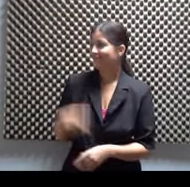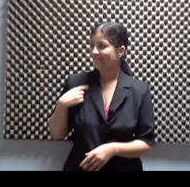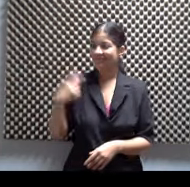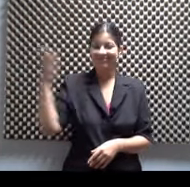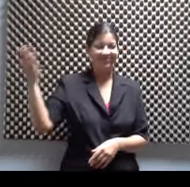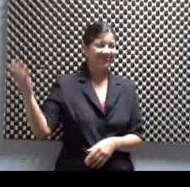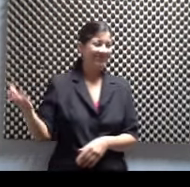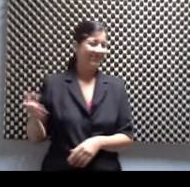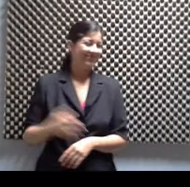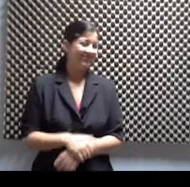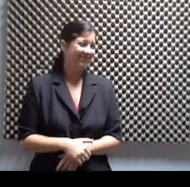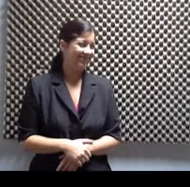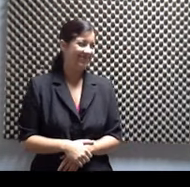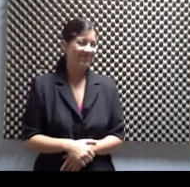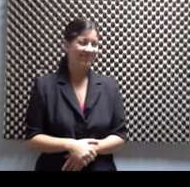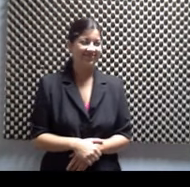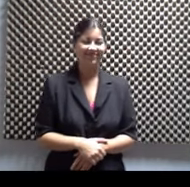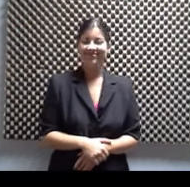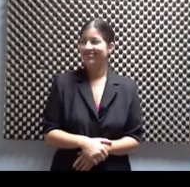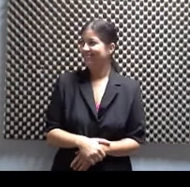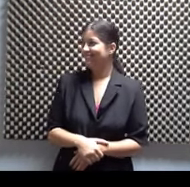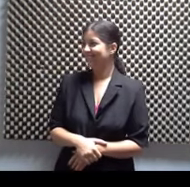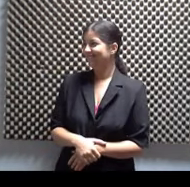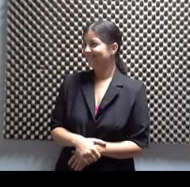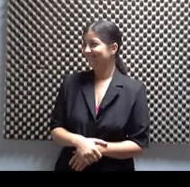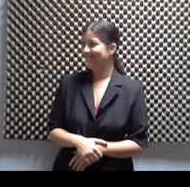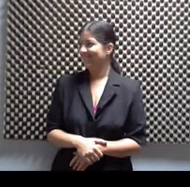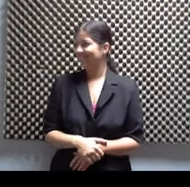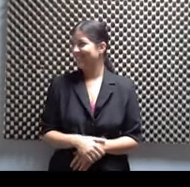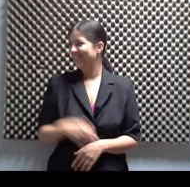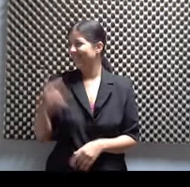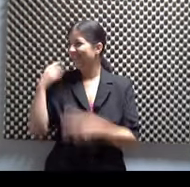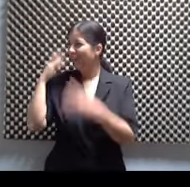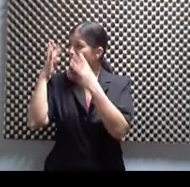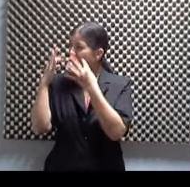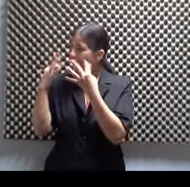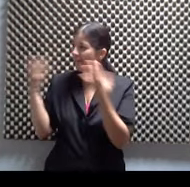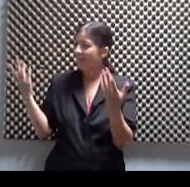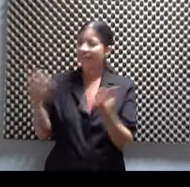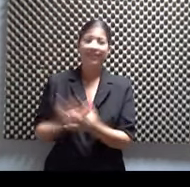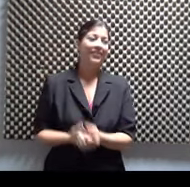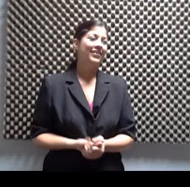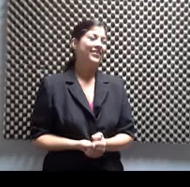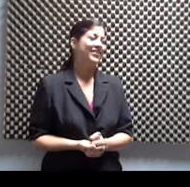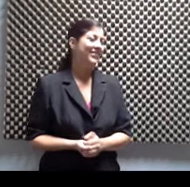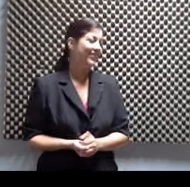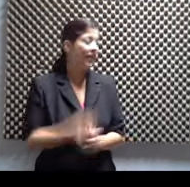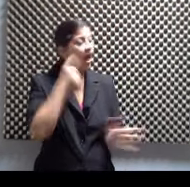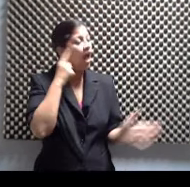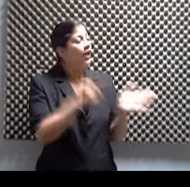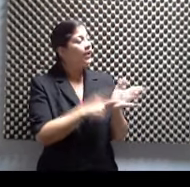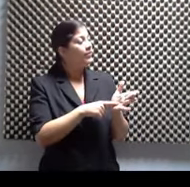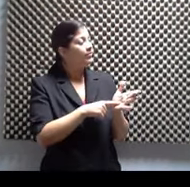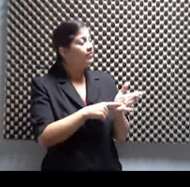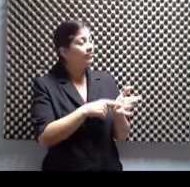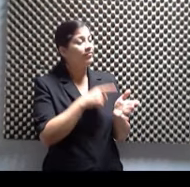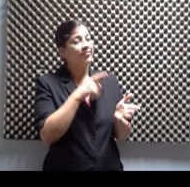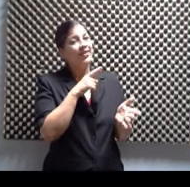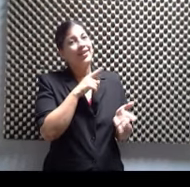Está llorando. Ay, lo conmojí todo. Sí, Es Javier. Es Javier. Pero fíjate que fue accidental también el haber